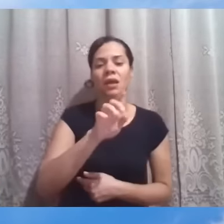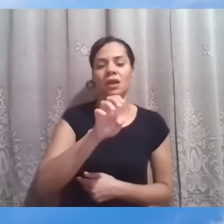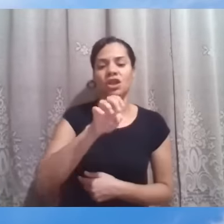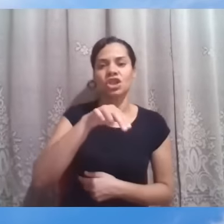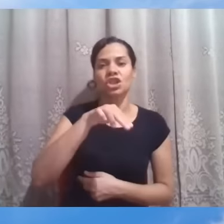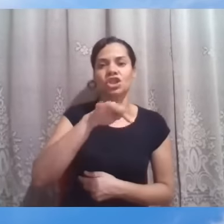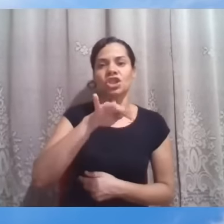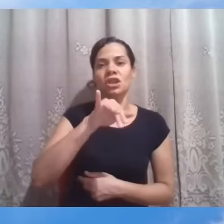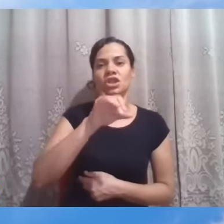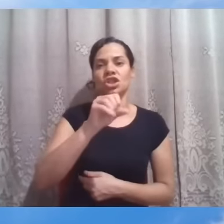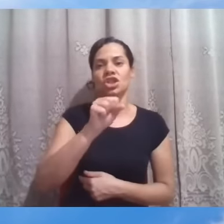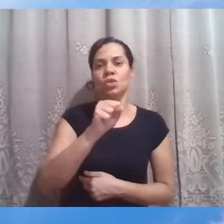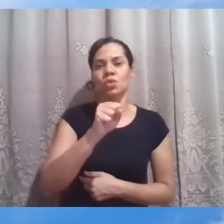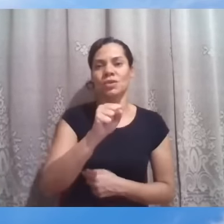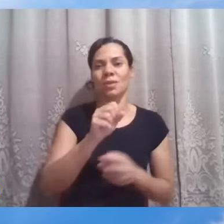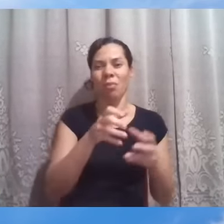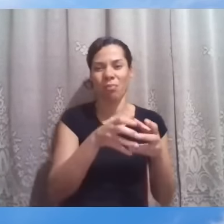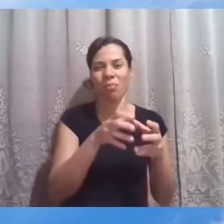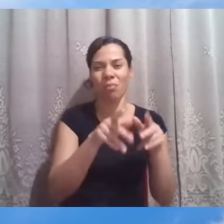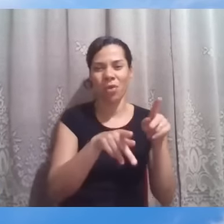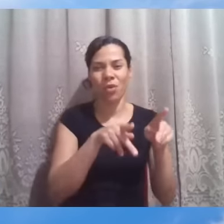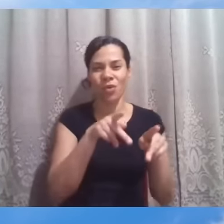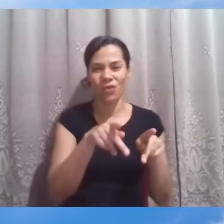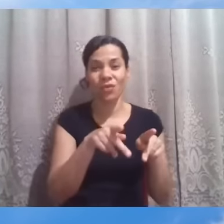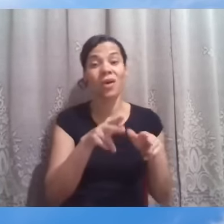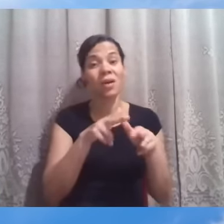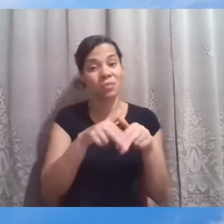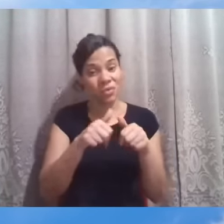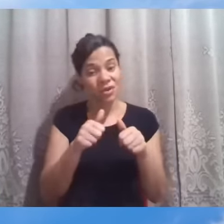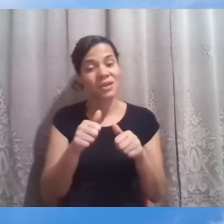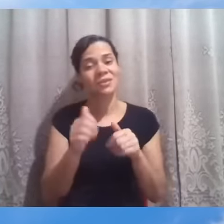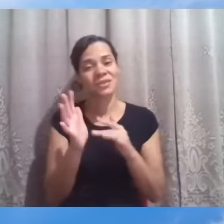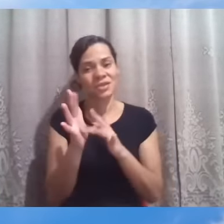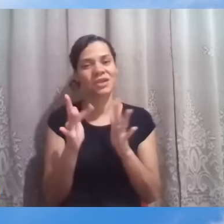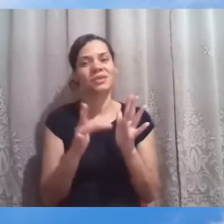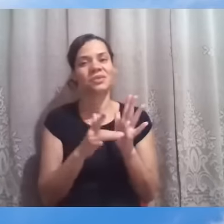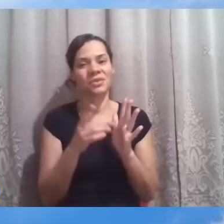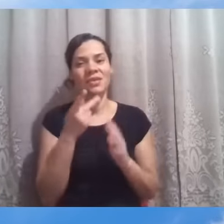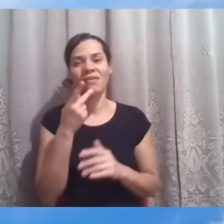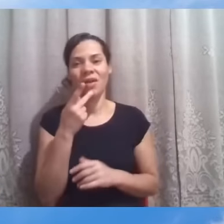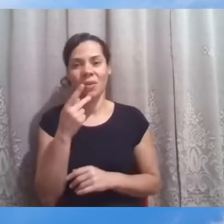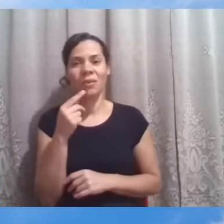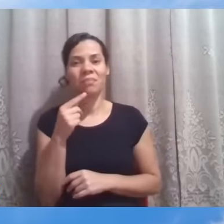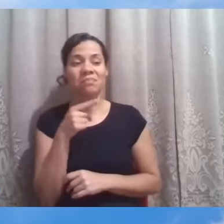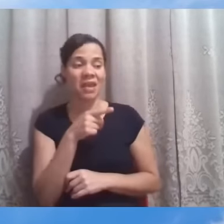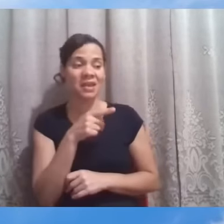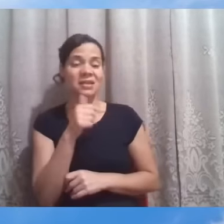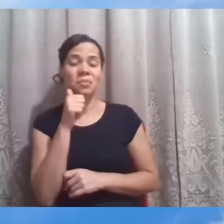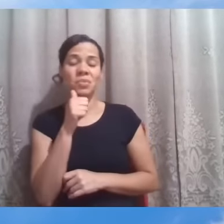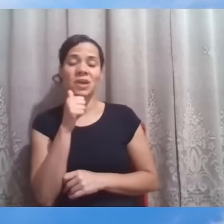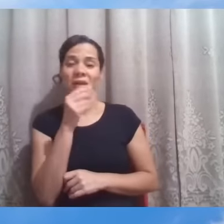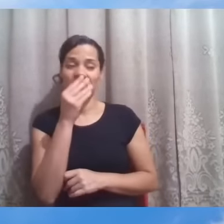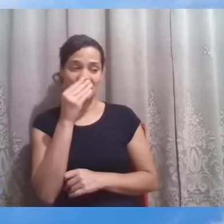E Jesus usa essa consideração, digamos assim, esse aparente desprezo que ela recebia daqueles,